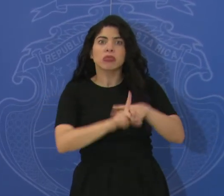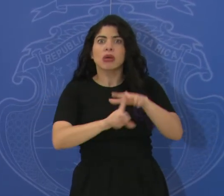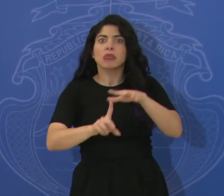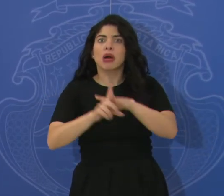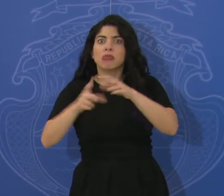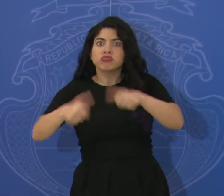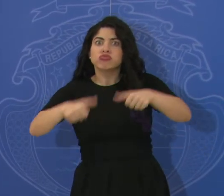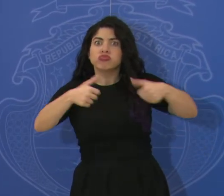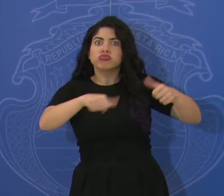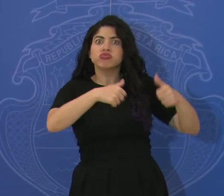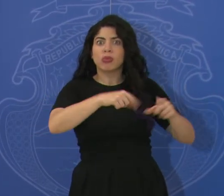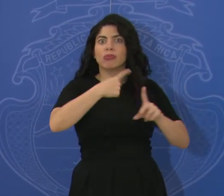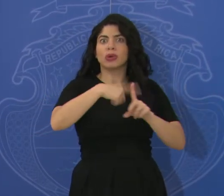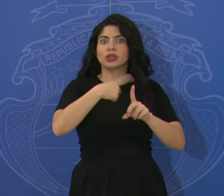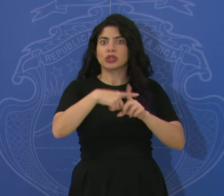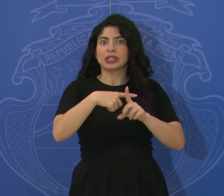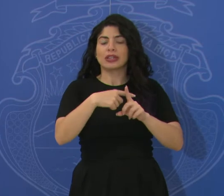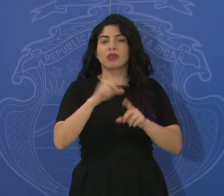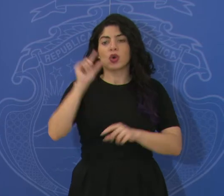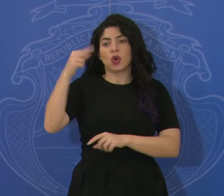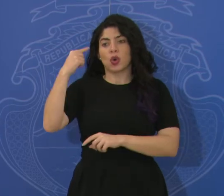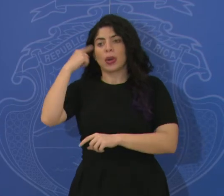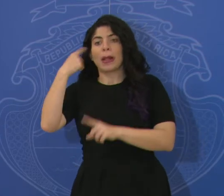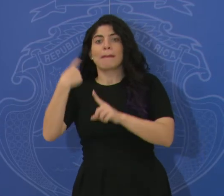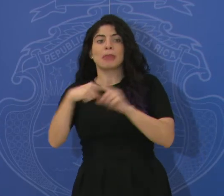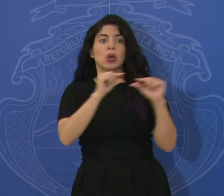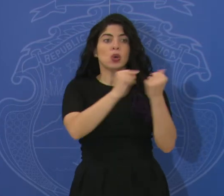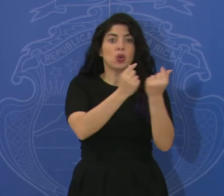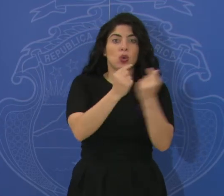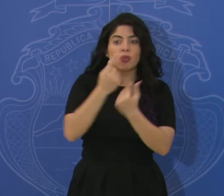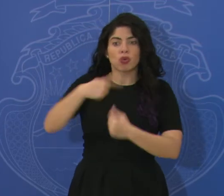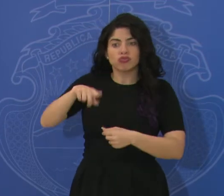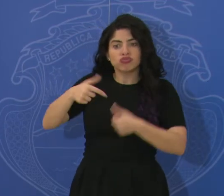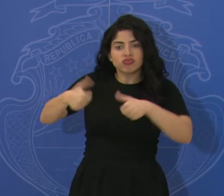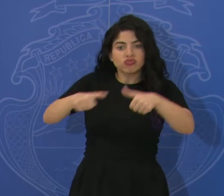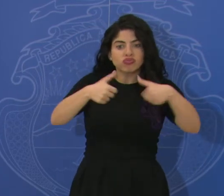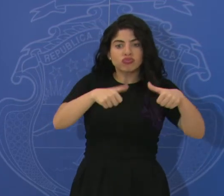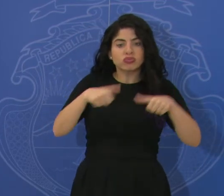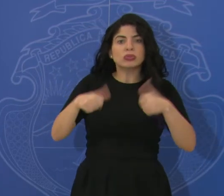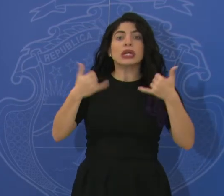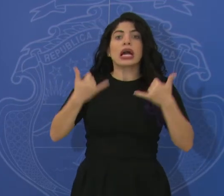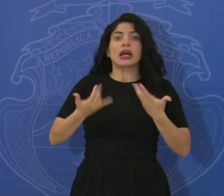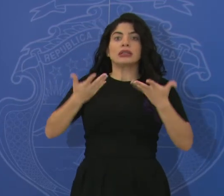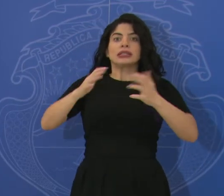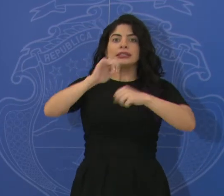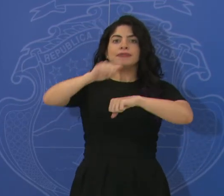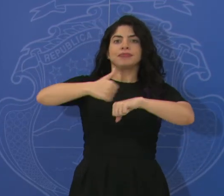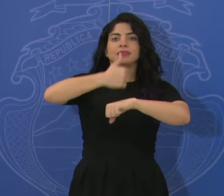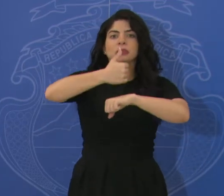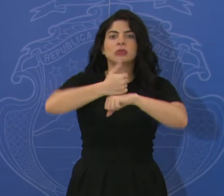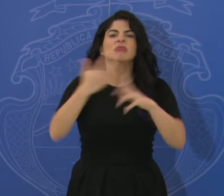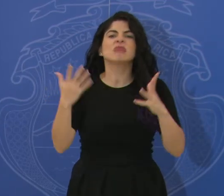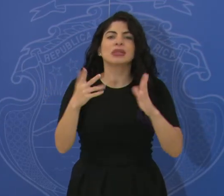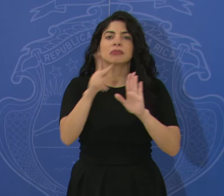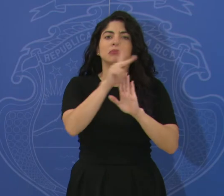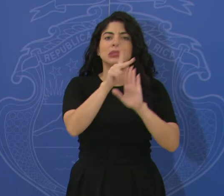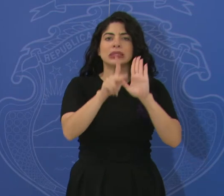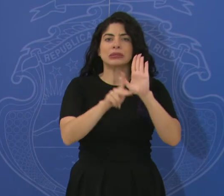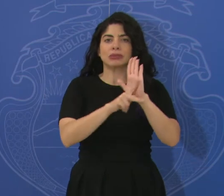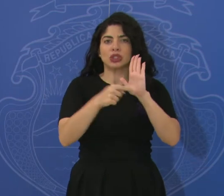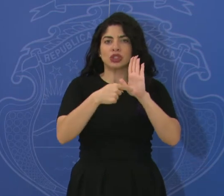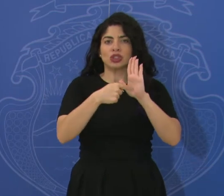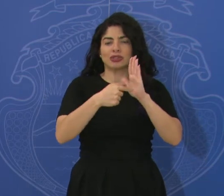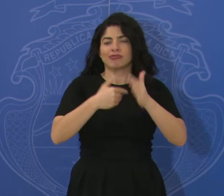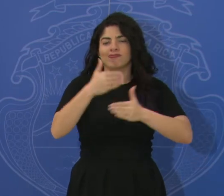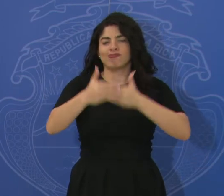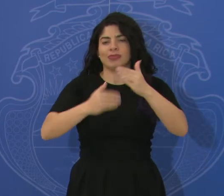positivos entre los sectores y el gobierno de la República, en donde se han logrado establecer los principios que van a regir el proceso de